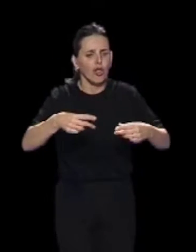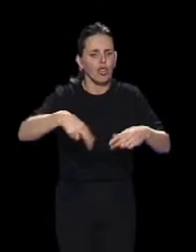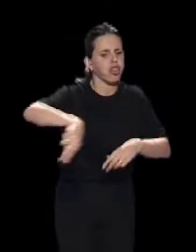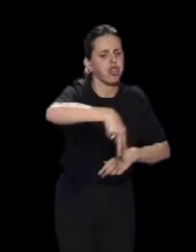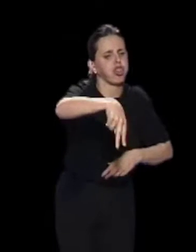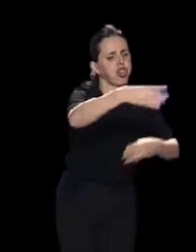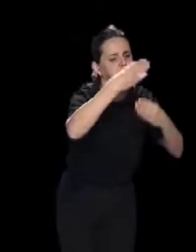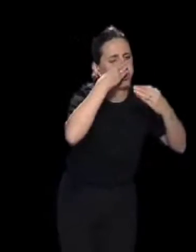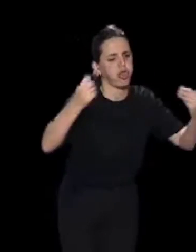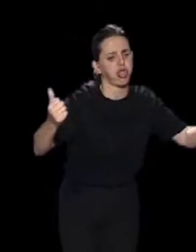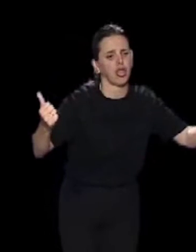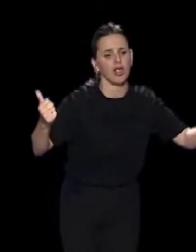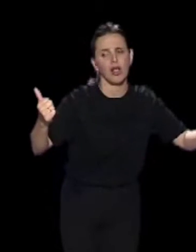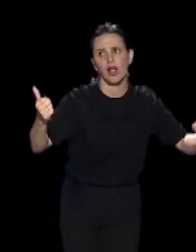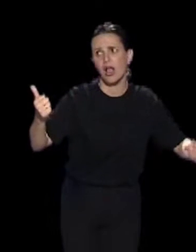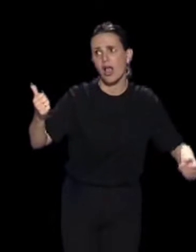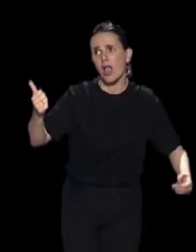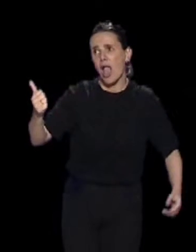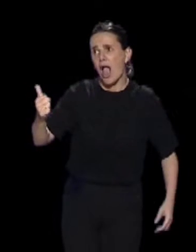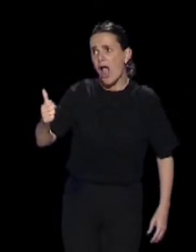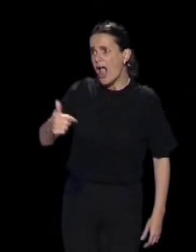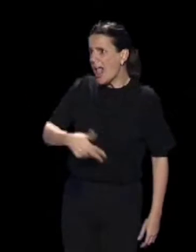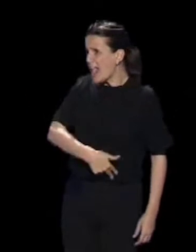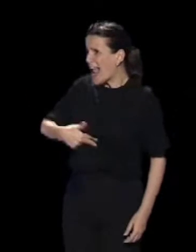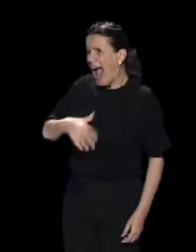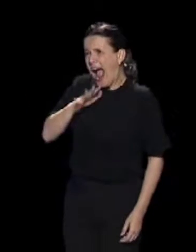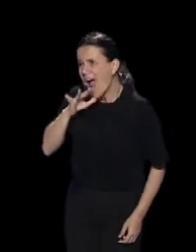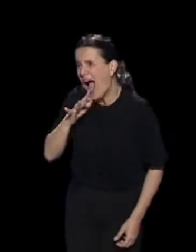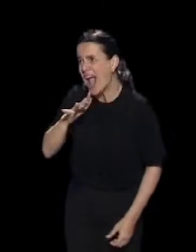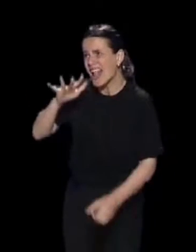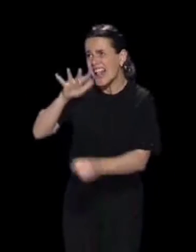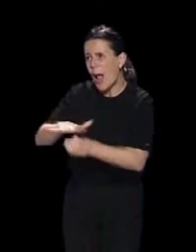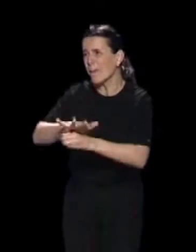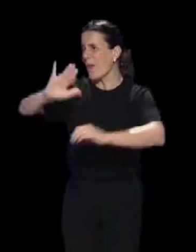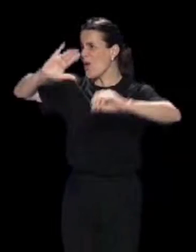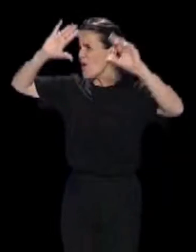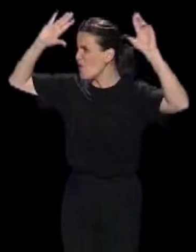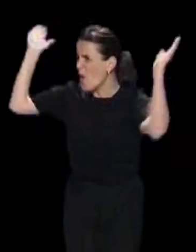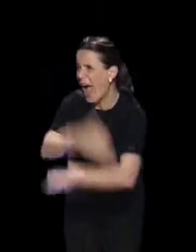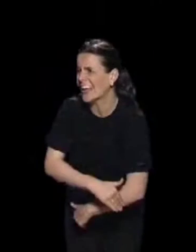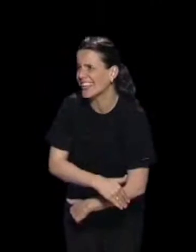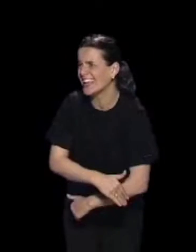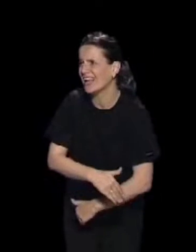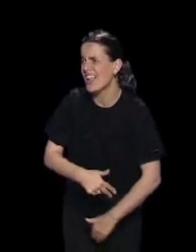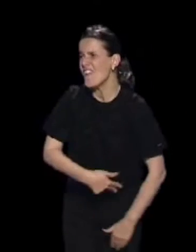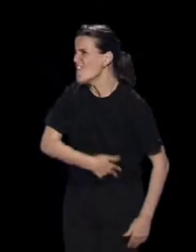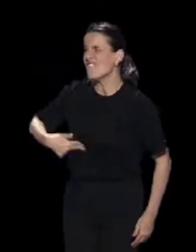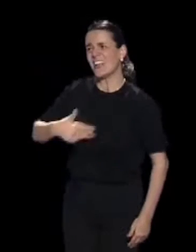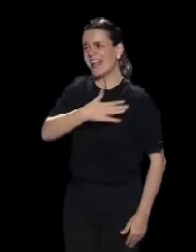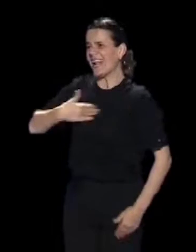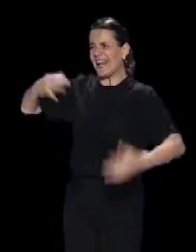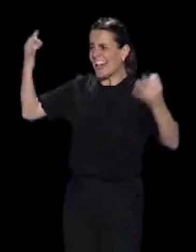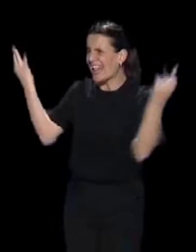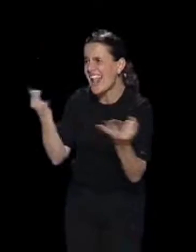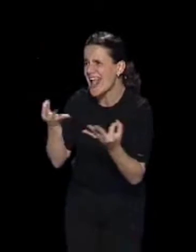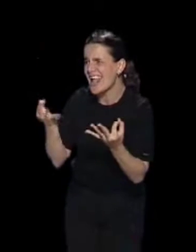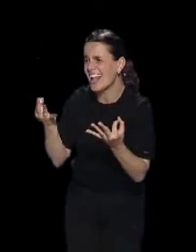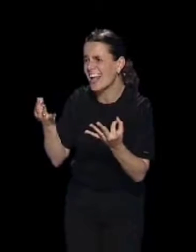la tierra desea el general Ya no existe la tierra, general ¿Qué